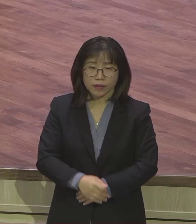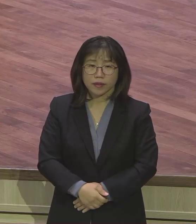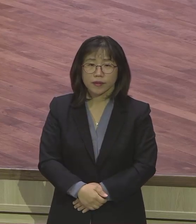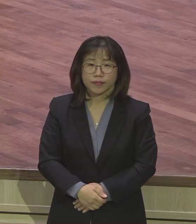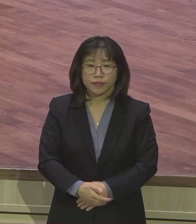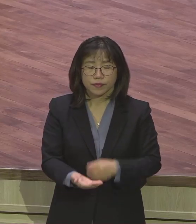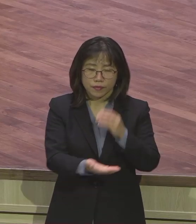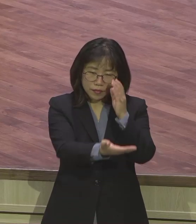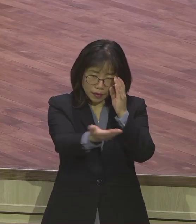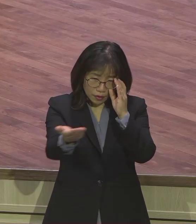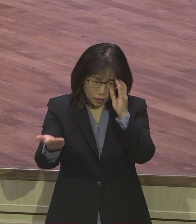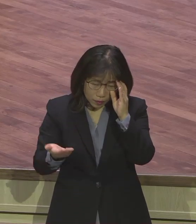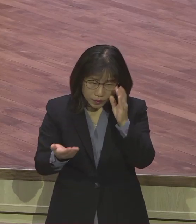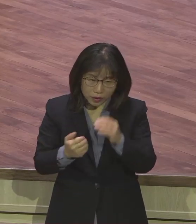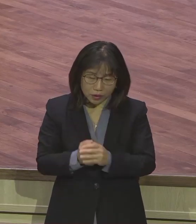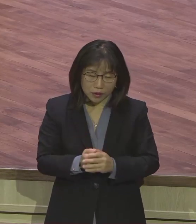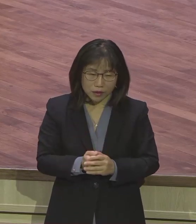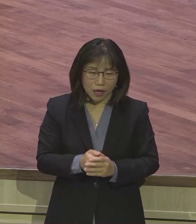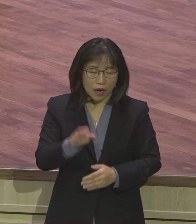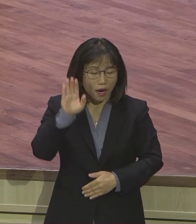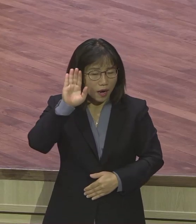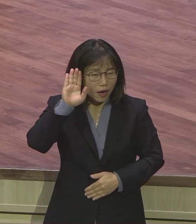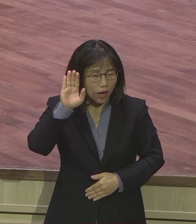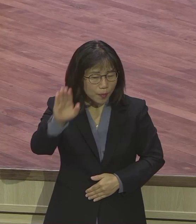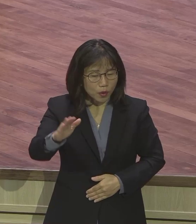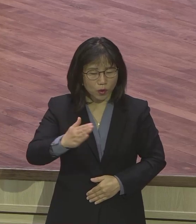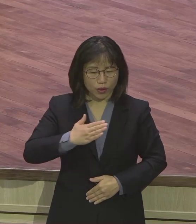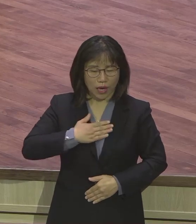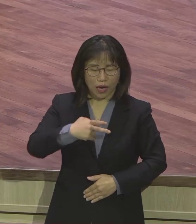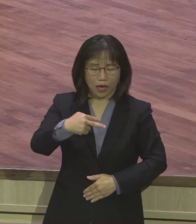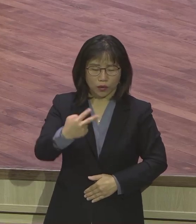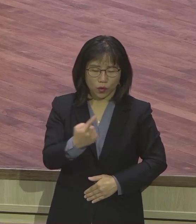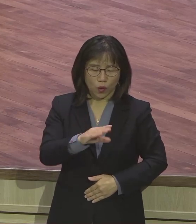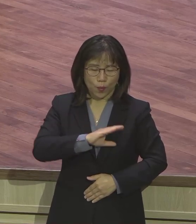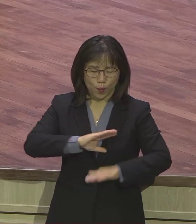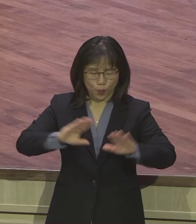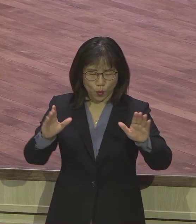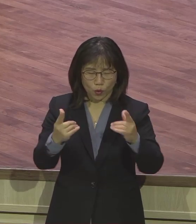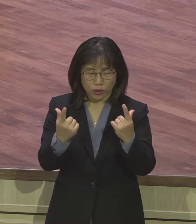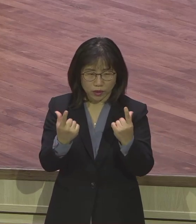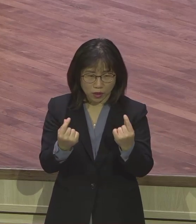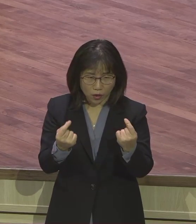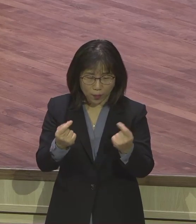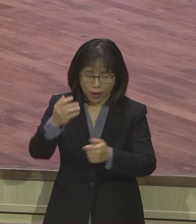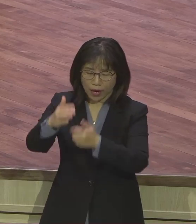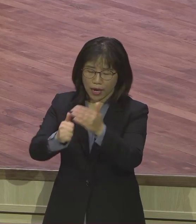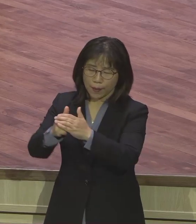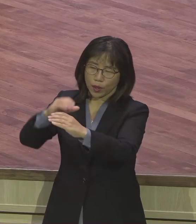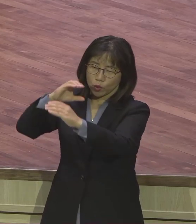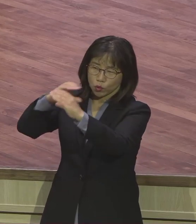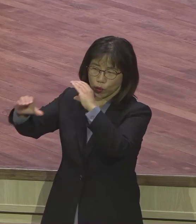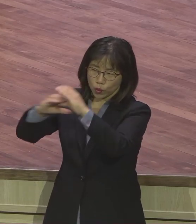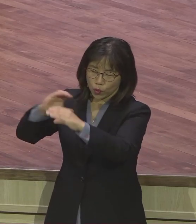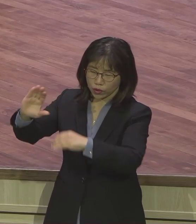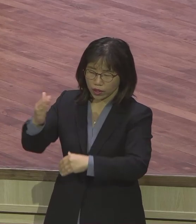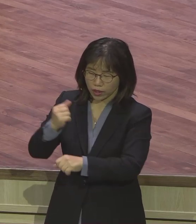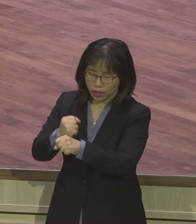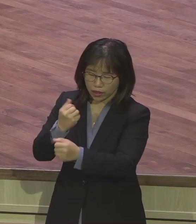여러분이 되도록 말씀을 들으면서 하나님 나도 하나님과 깊은 소통이 있는 자가 되어야 좋으사사. 하나님의 뜻과